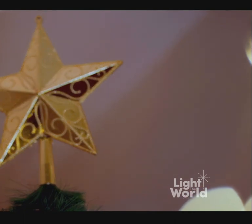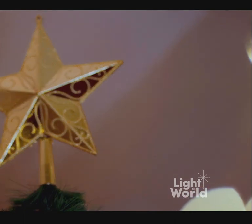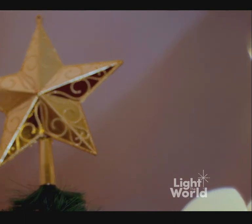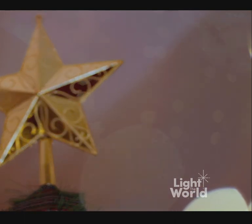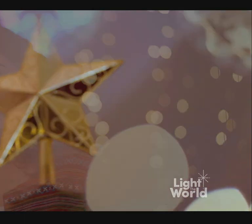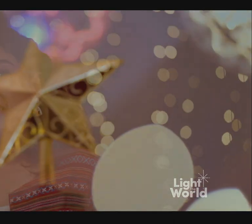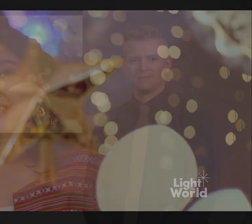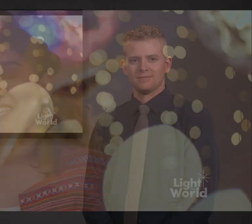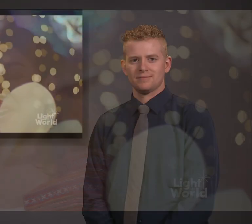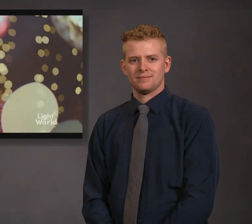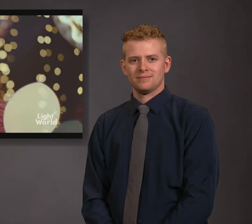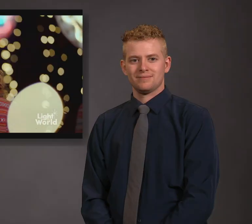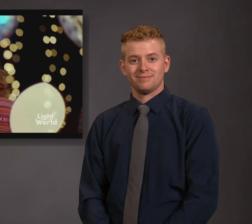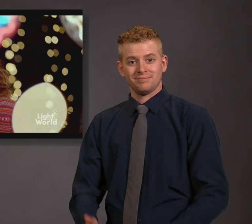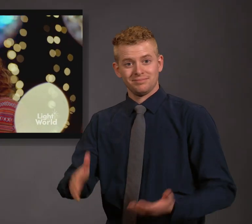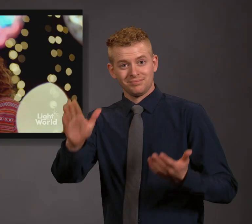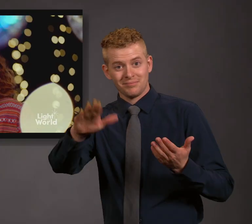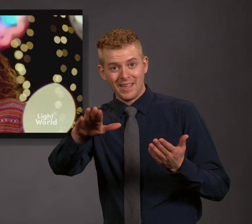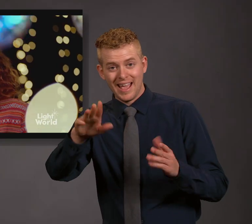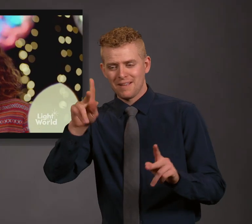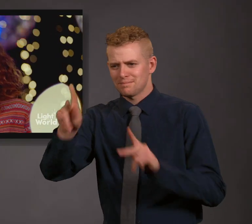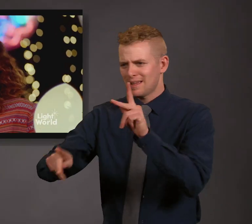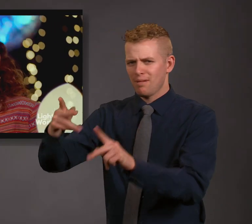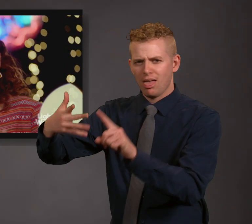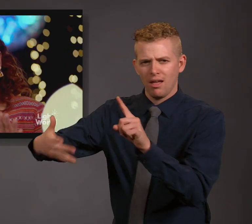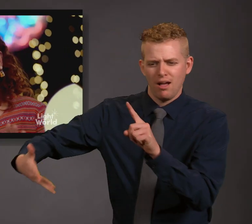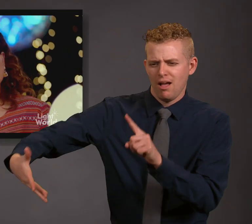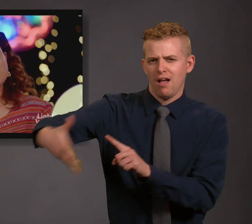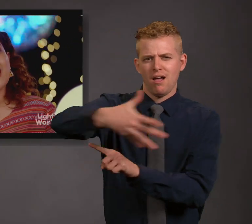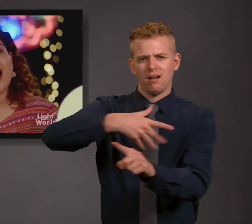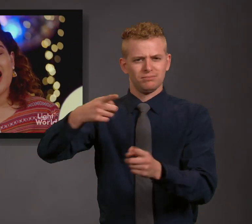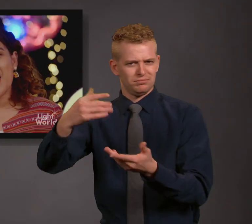Tumingin sa paligid